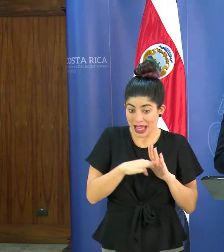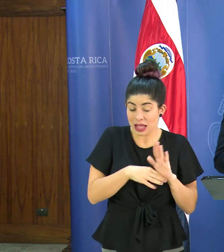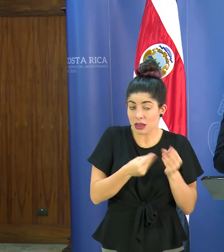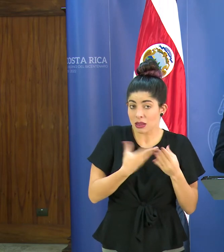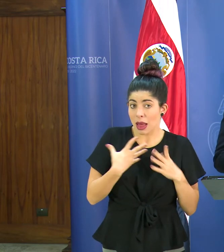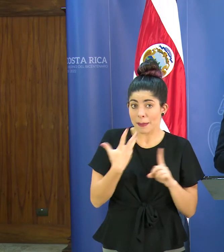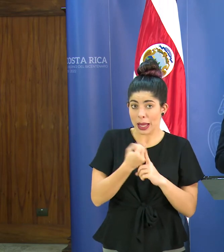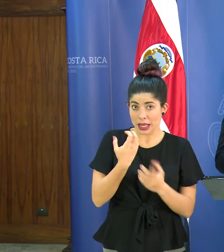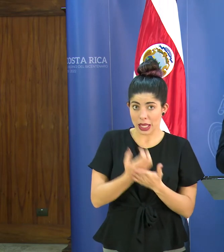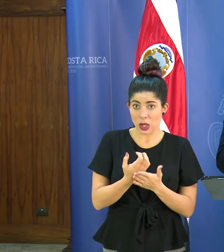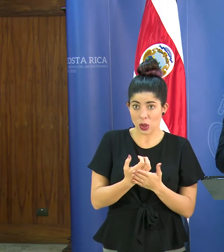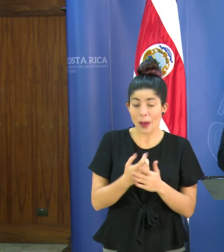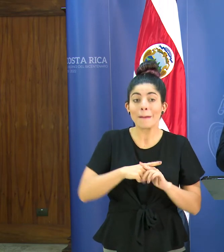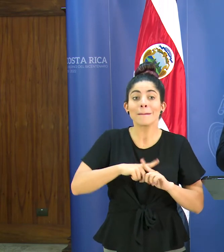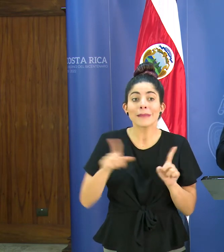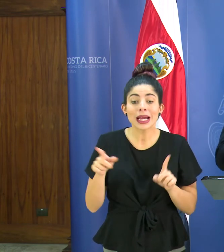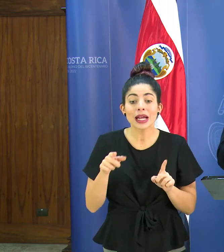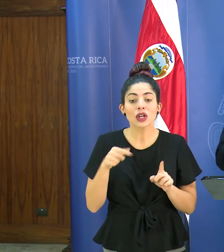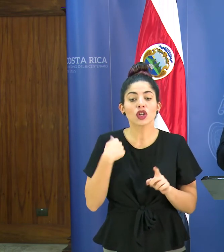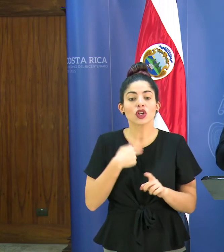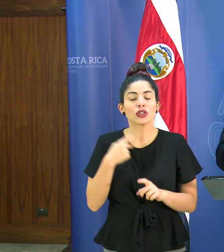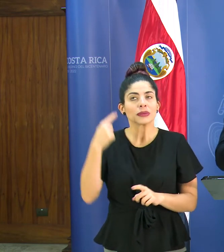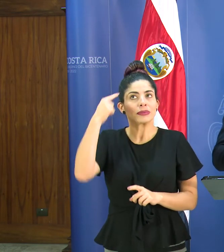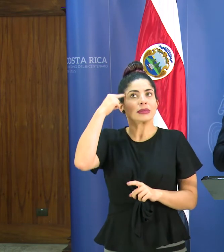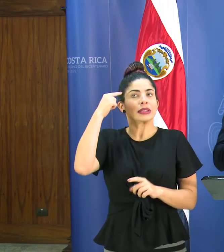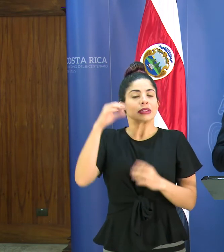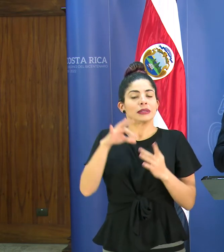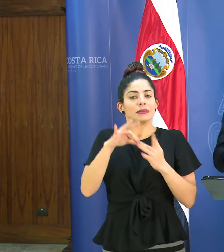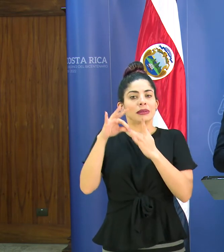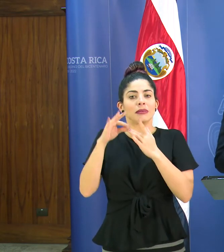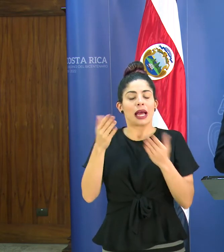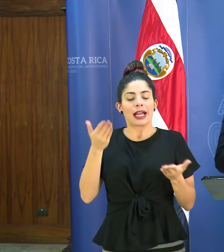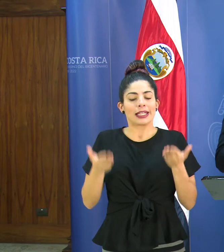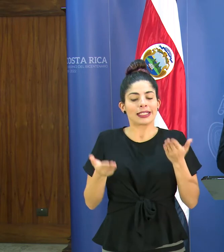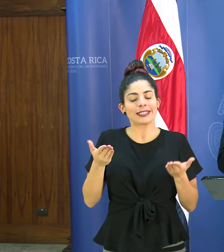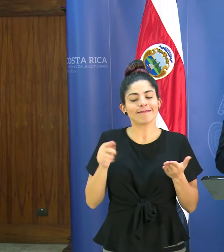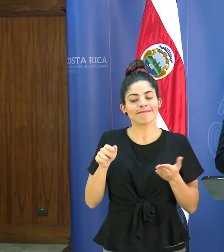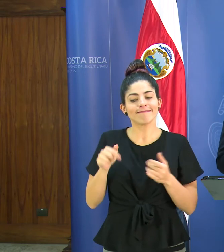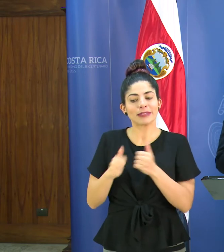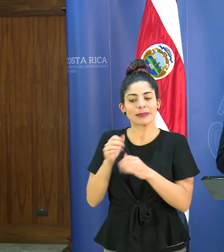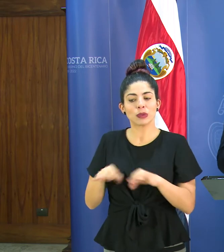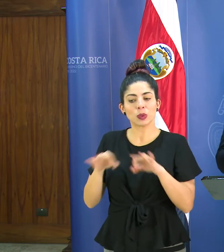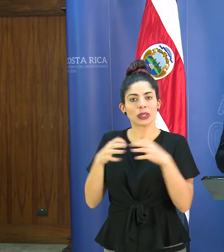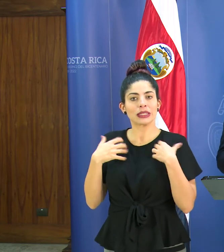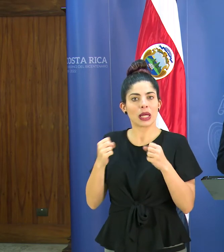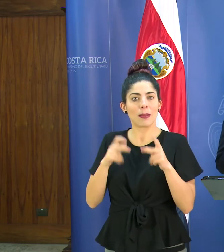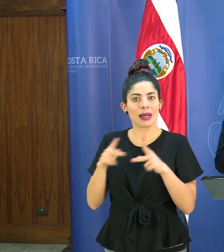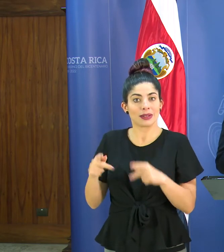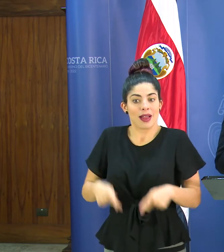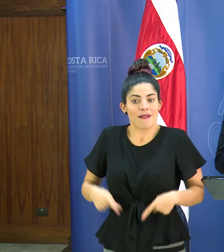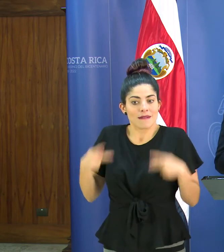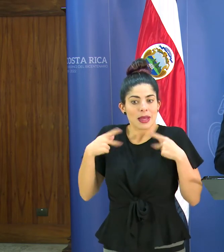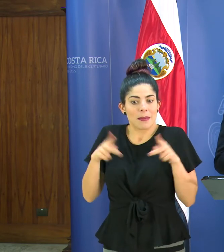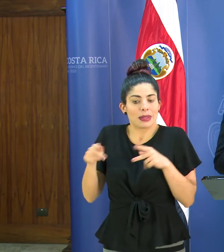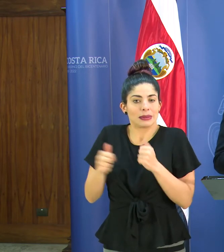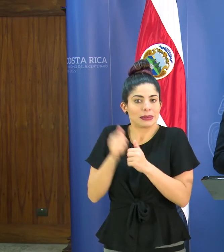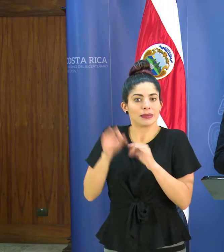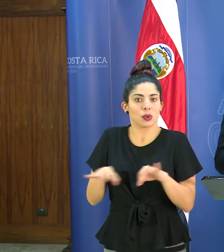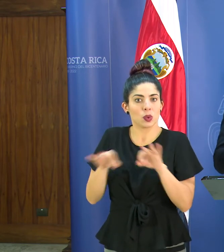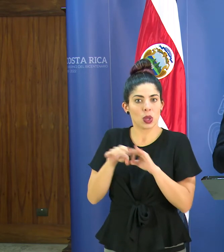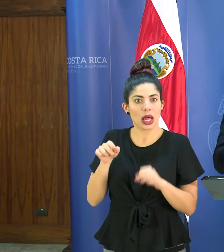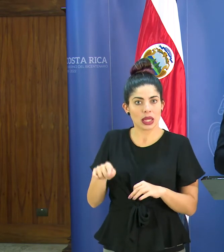impacto económico importante pero aquí sobrevaloramos o ponemos en la balanza la importancia de la salud de las personas y la vida misma principalmente